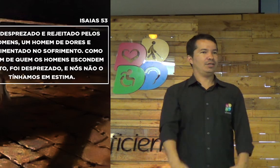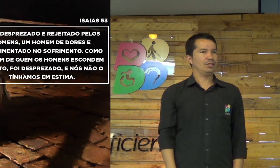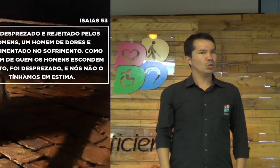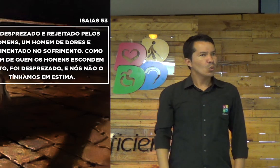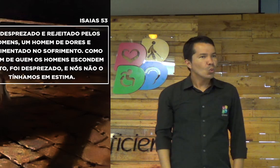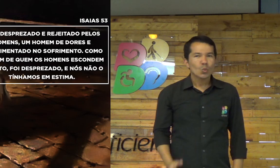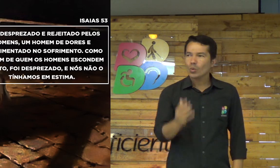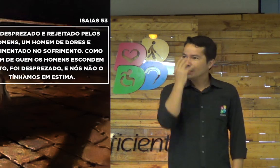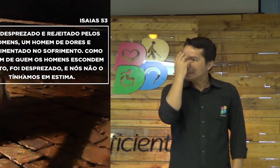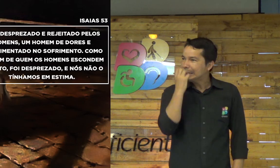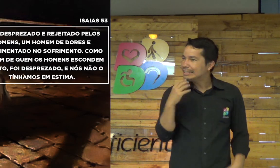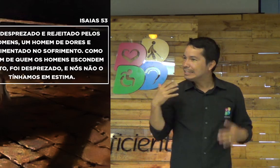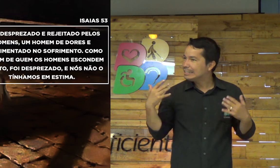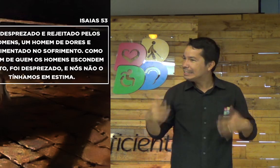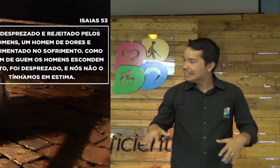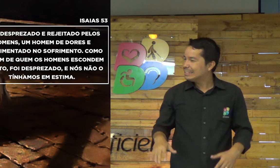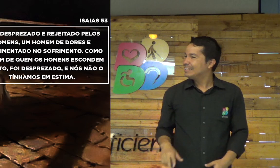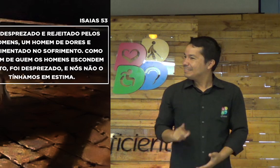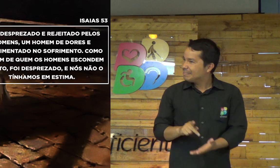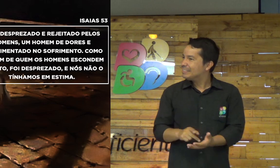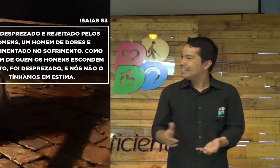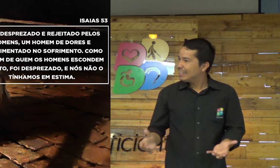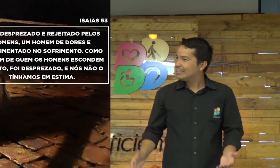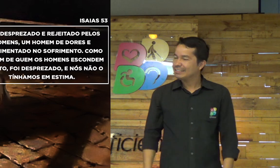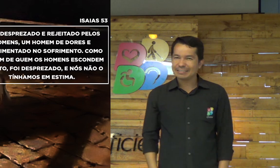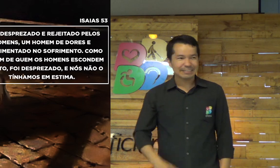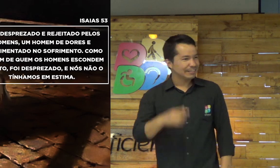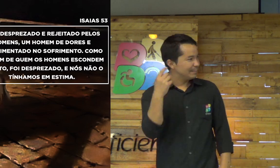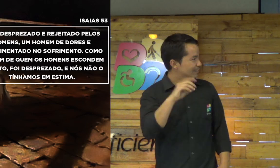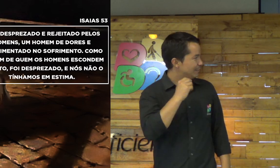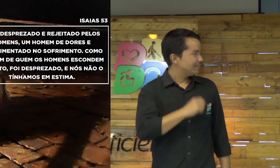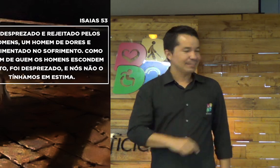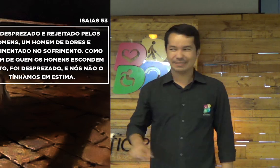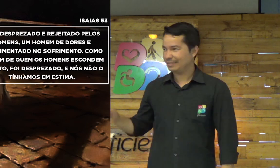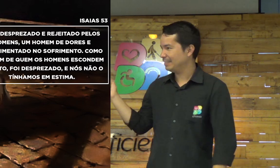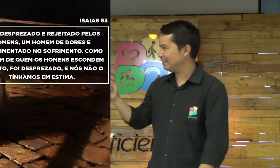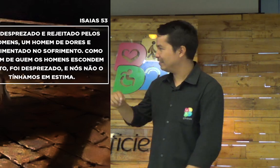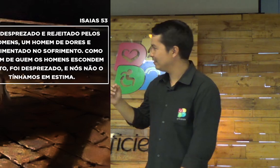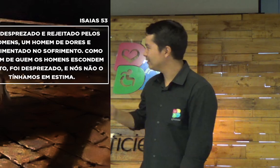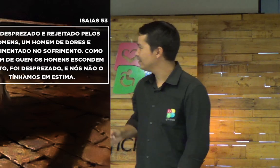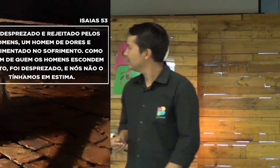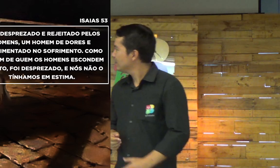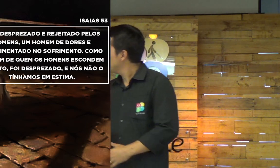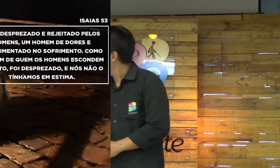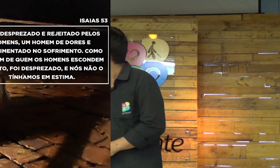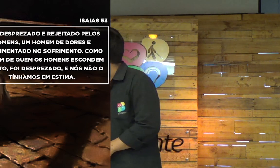Não combinavam. Isso é... Muito sério. Pode passar.